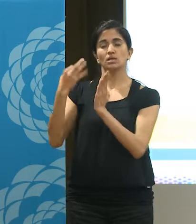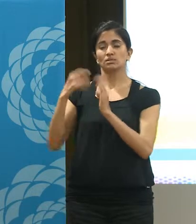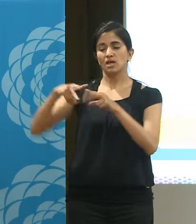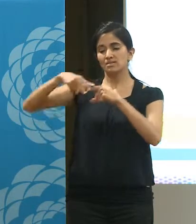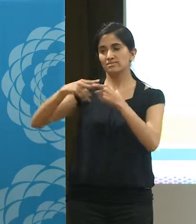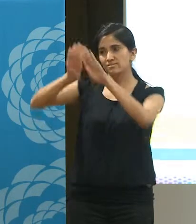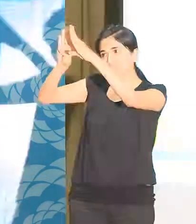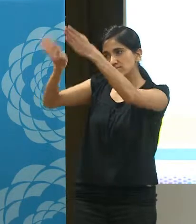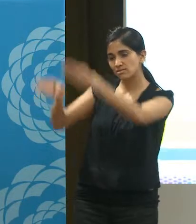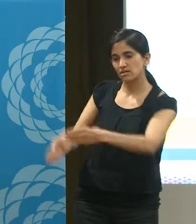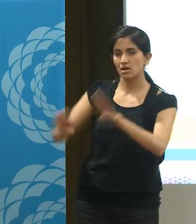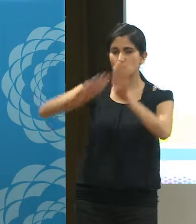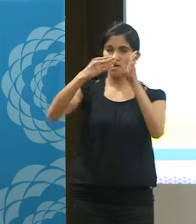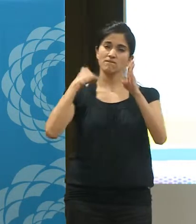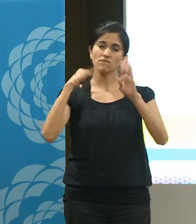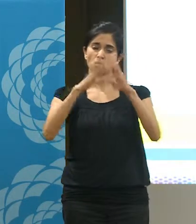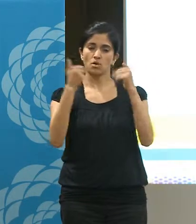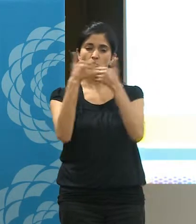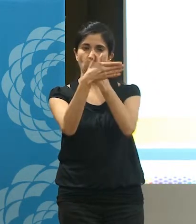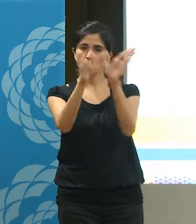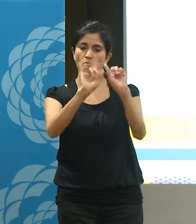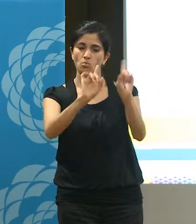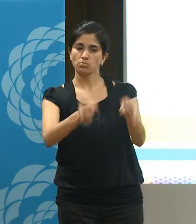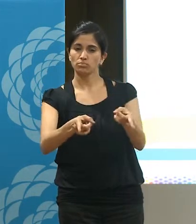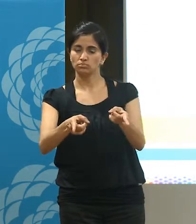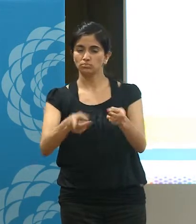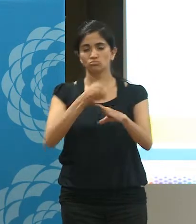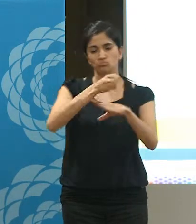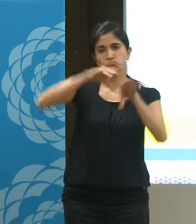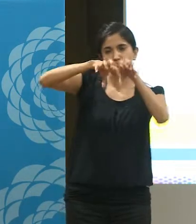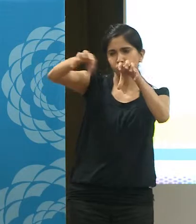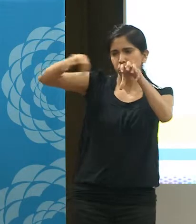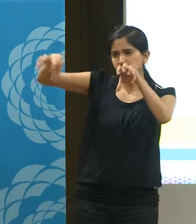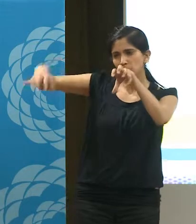taller de cerámica, una biblioteca popular, un repero comunitario y se hacen ferias esporádicas en el barrio.